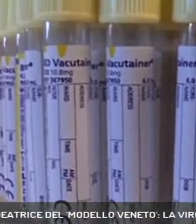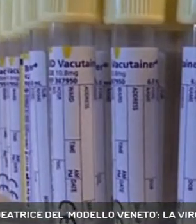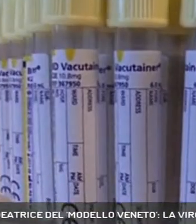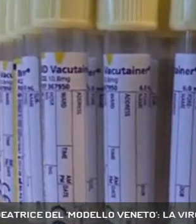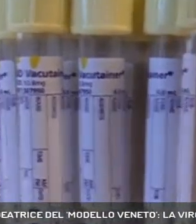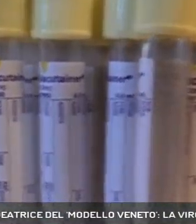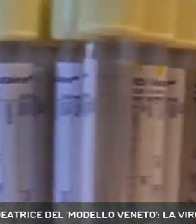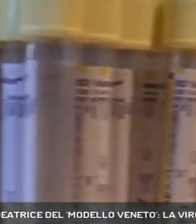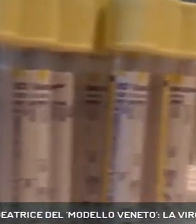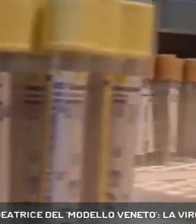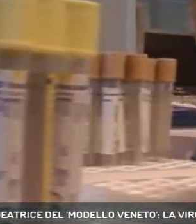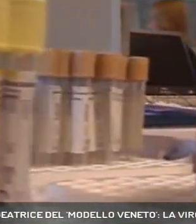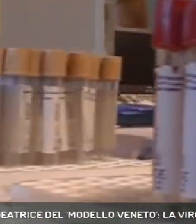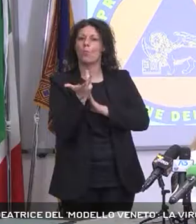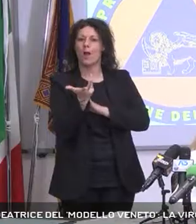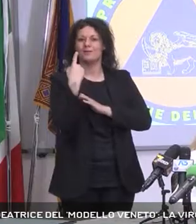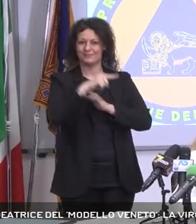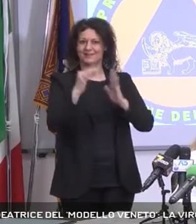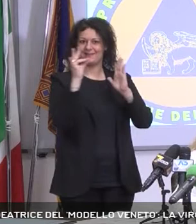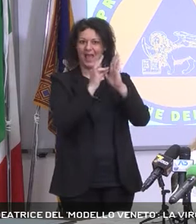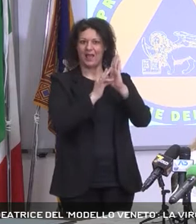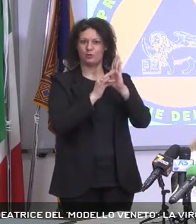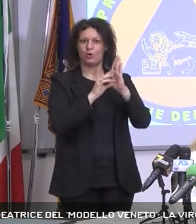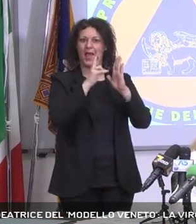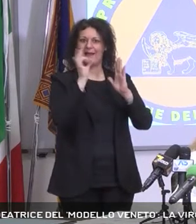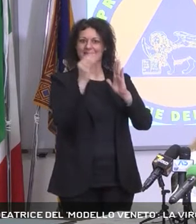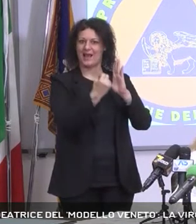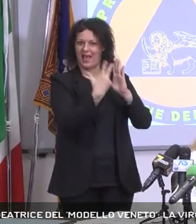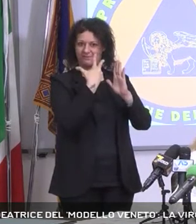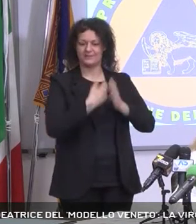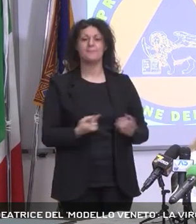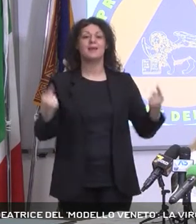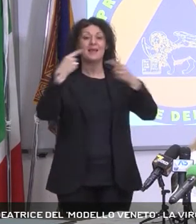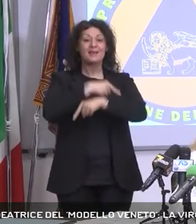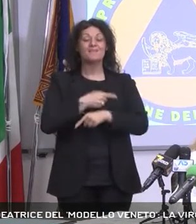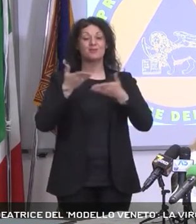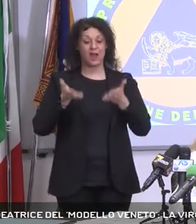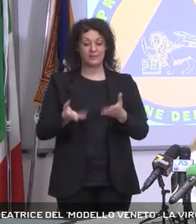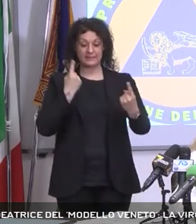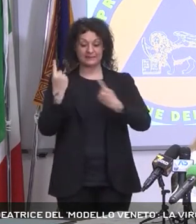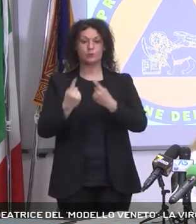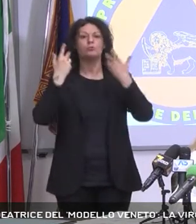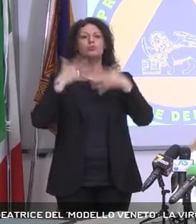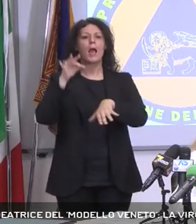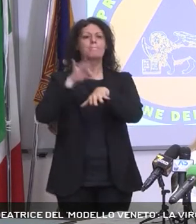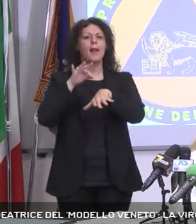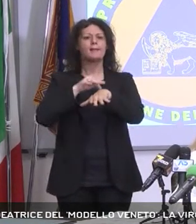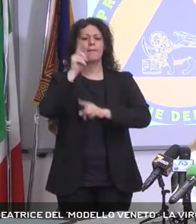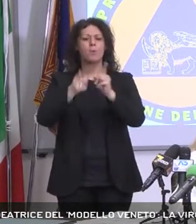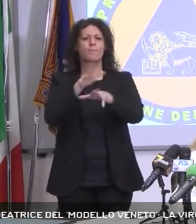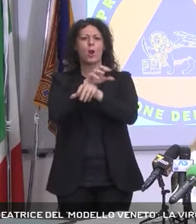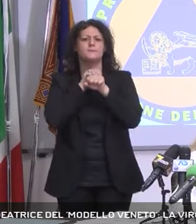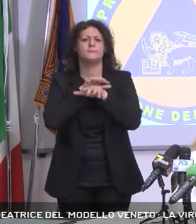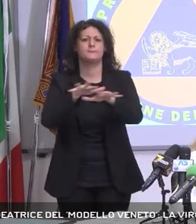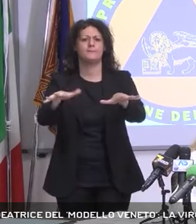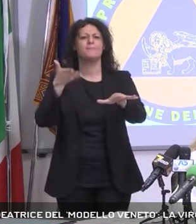chiama R con T. In questo caso, dove abbiamo una malattia che già è circolata nella popolazione, il tasso